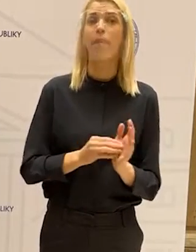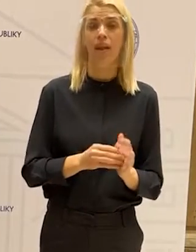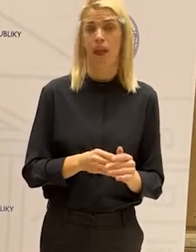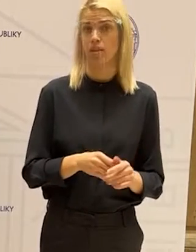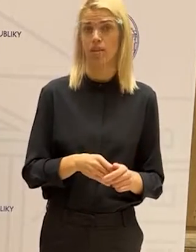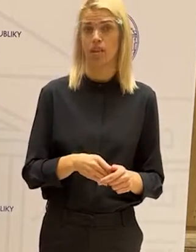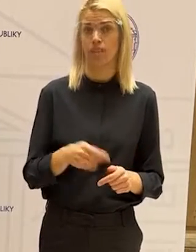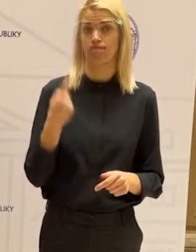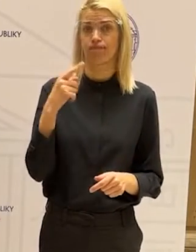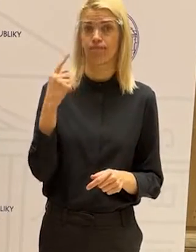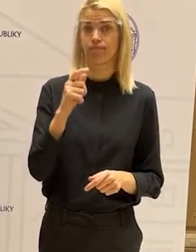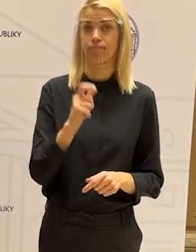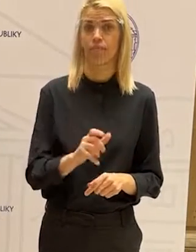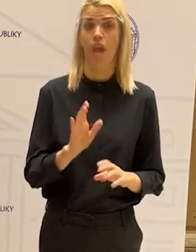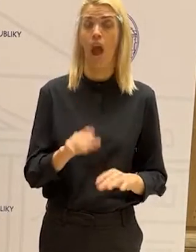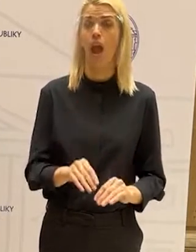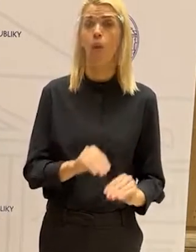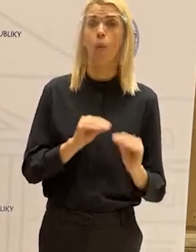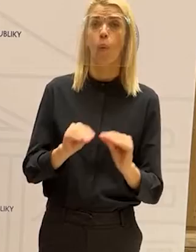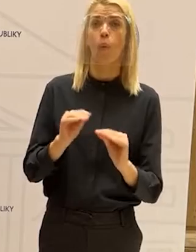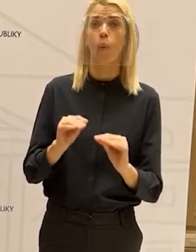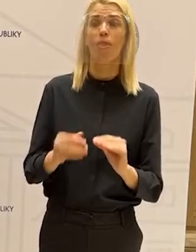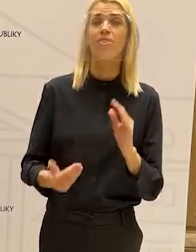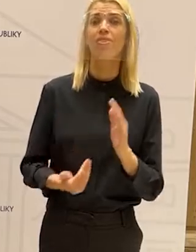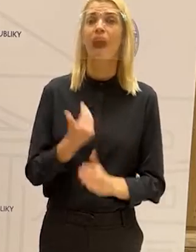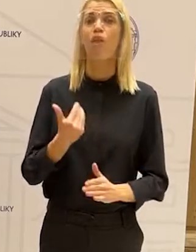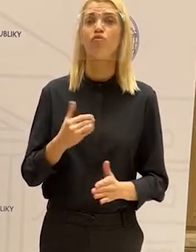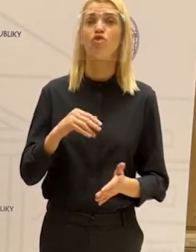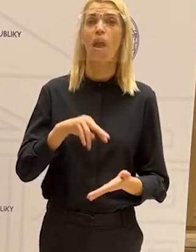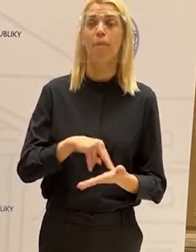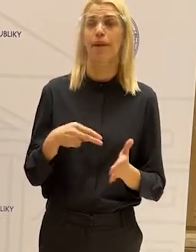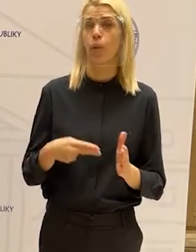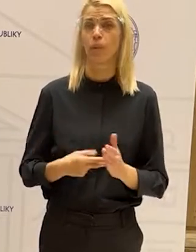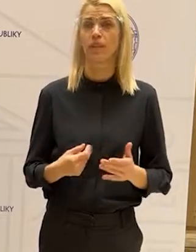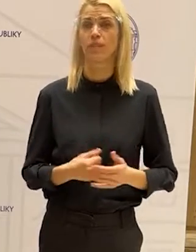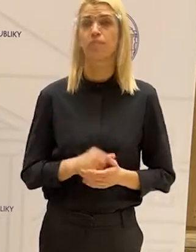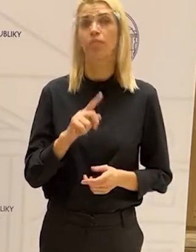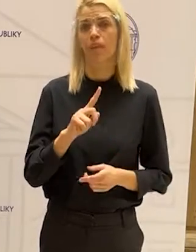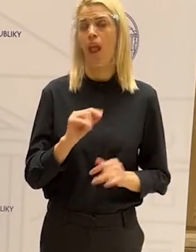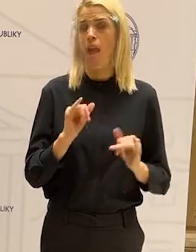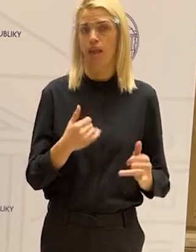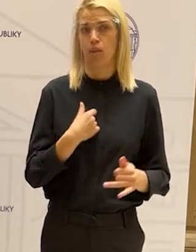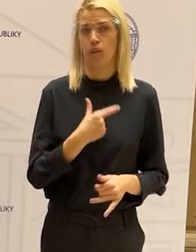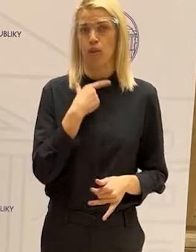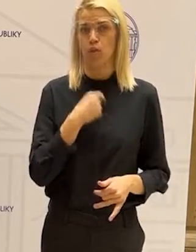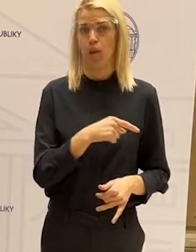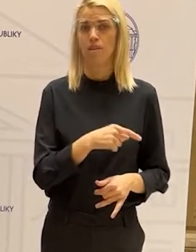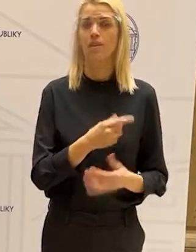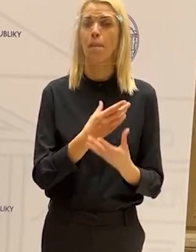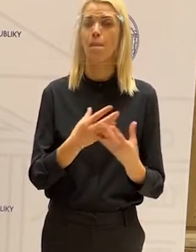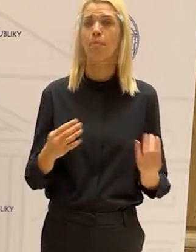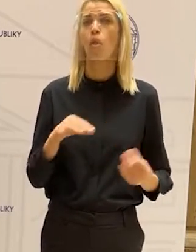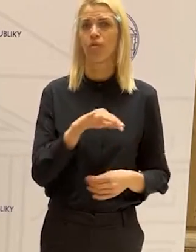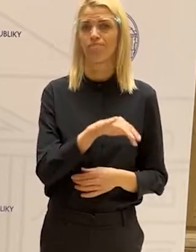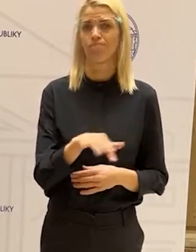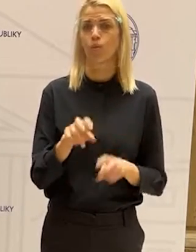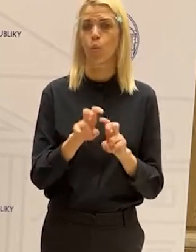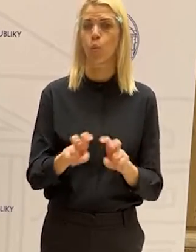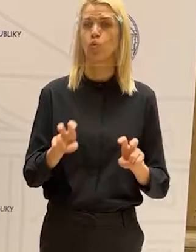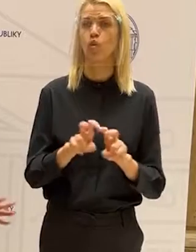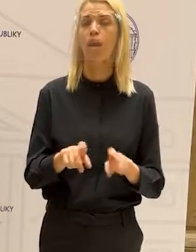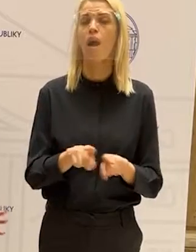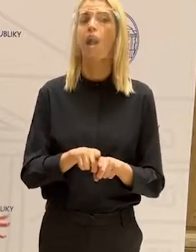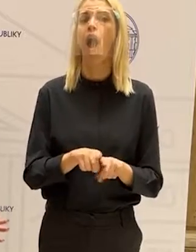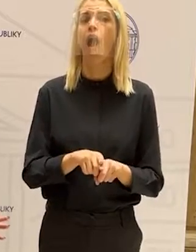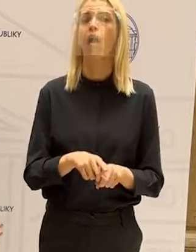a edukujú naozaj v tých najnovších formách a metódach. Ale áno, súhlasím s tým, že sú mnohí učiteľia, pre